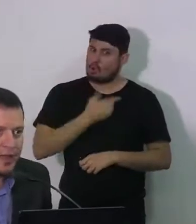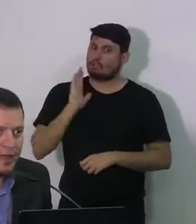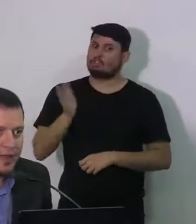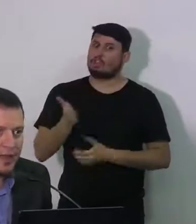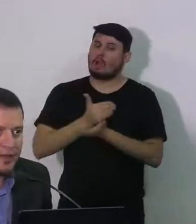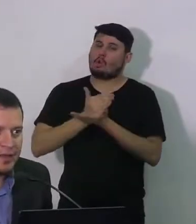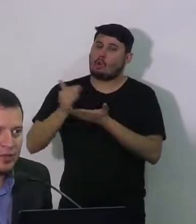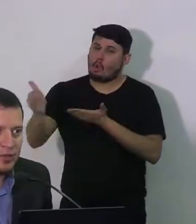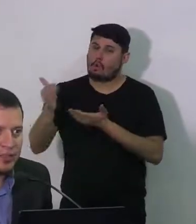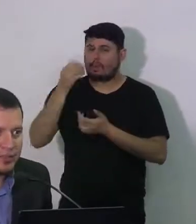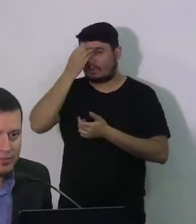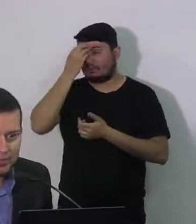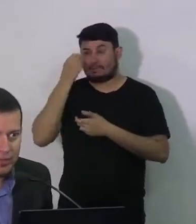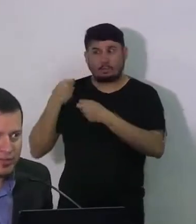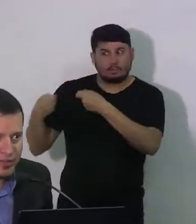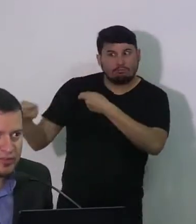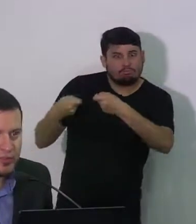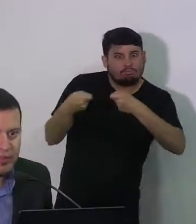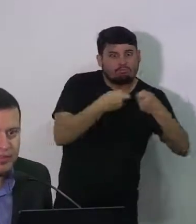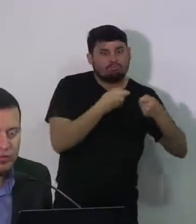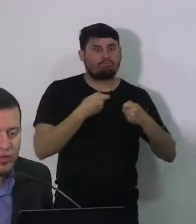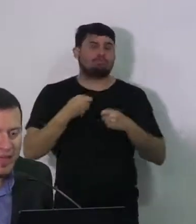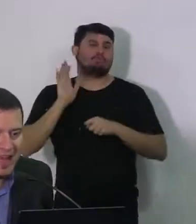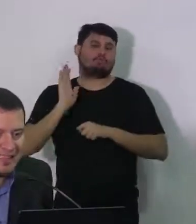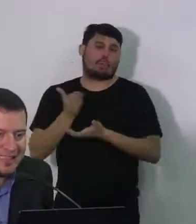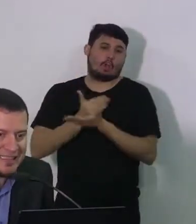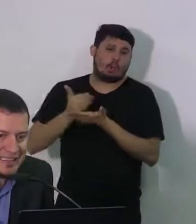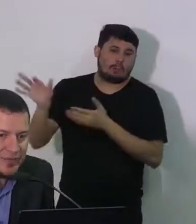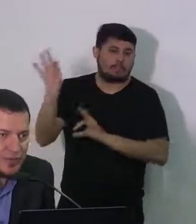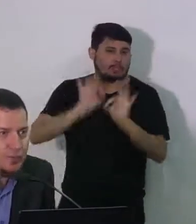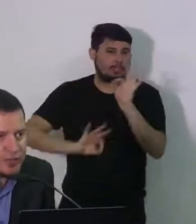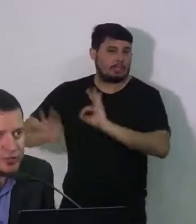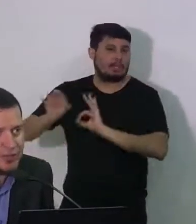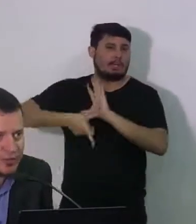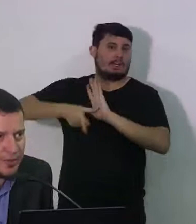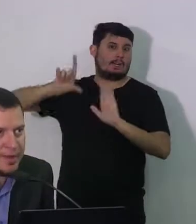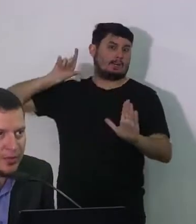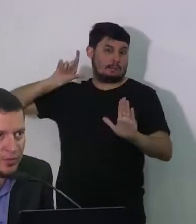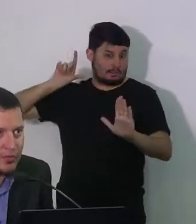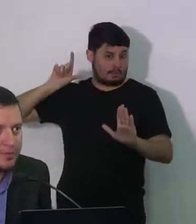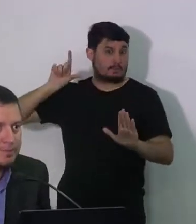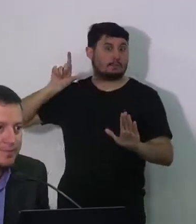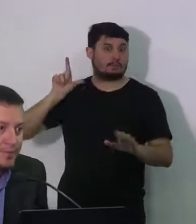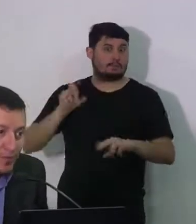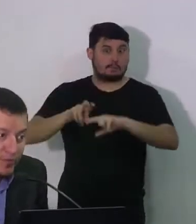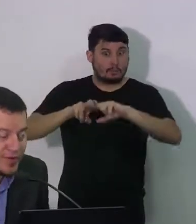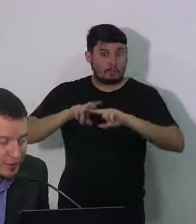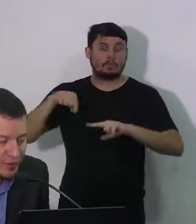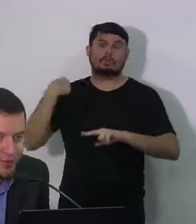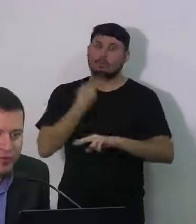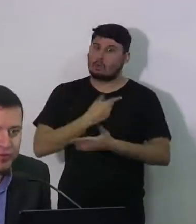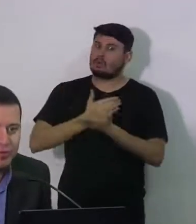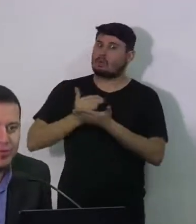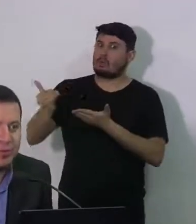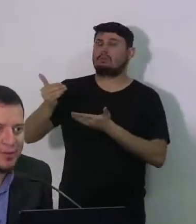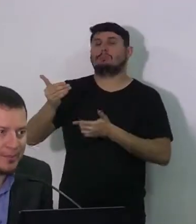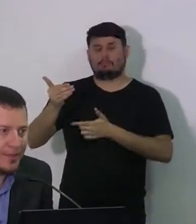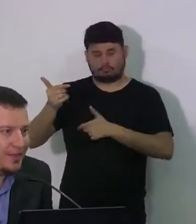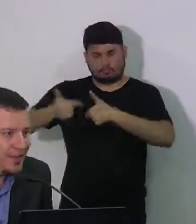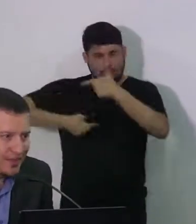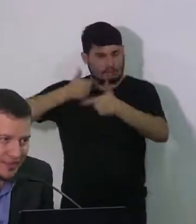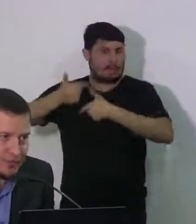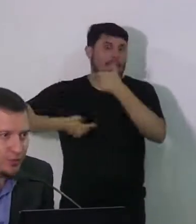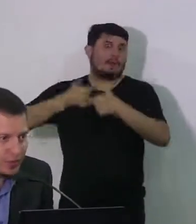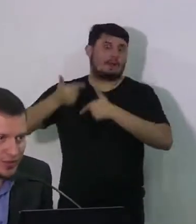prefeita coordena esse processo desde o início, a gente teve alguns resultados já para agora. Eu conversando com esse professor da